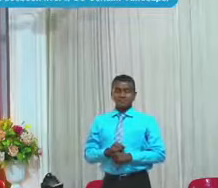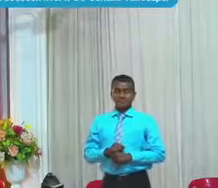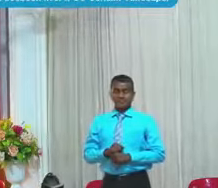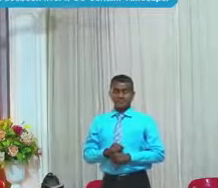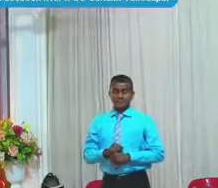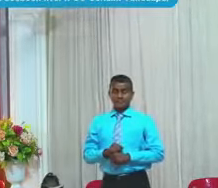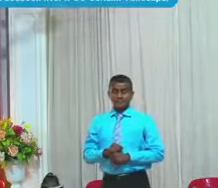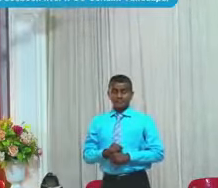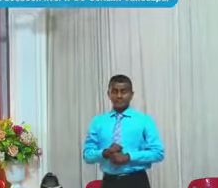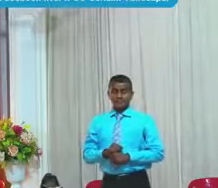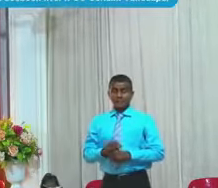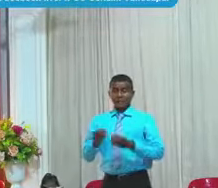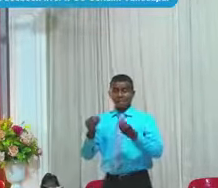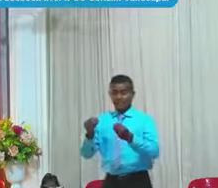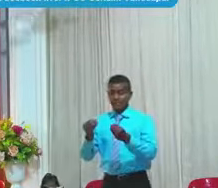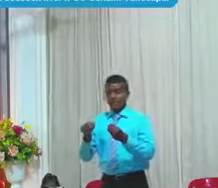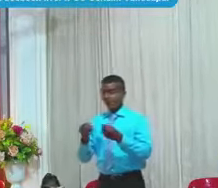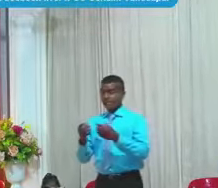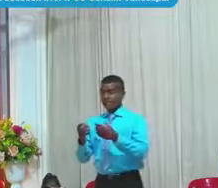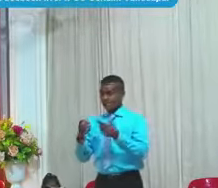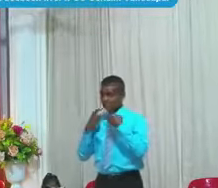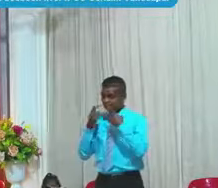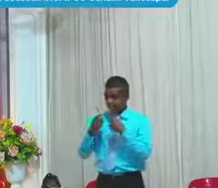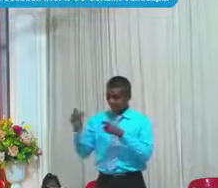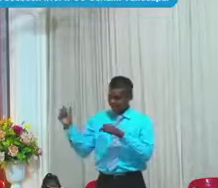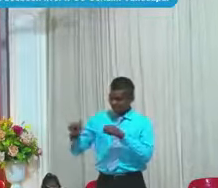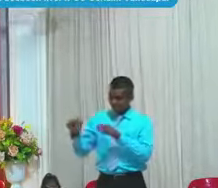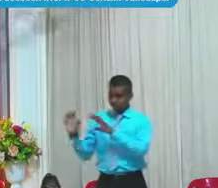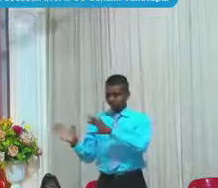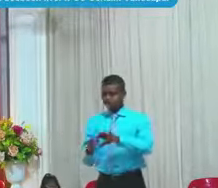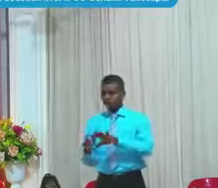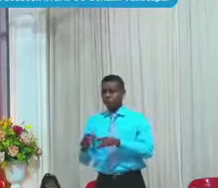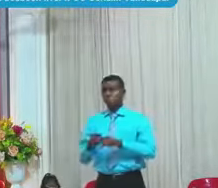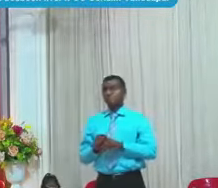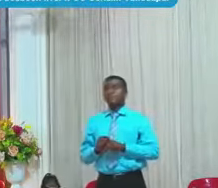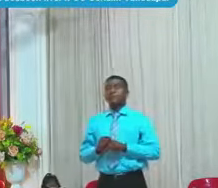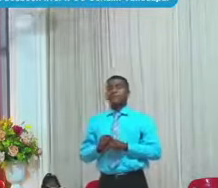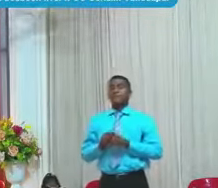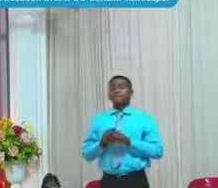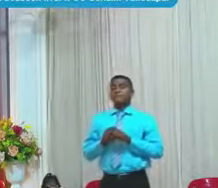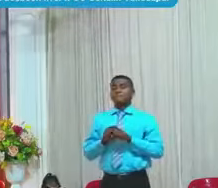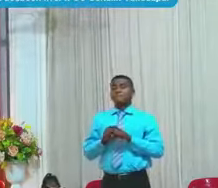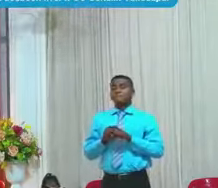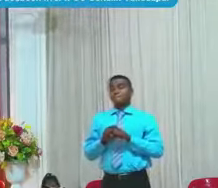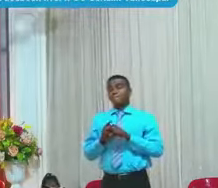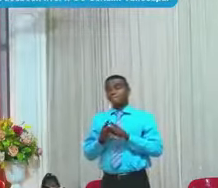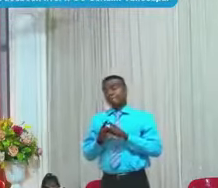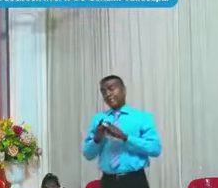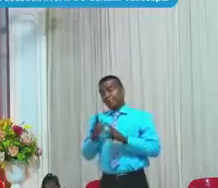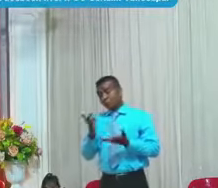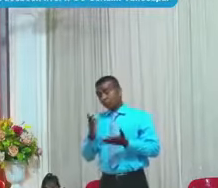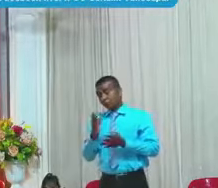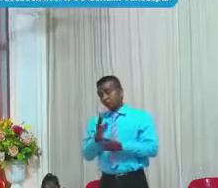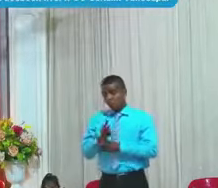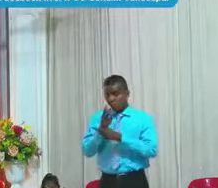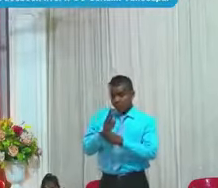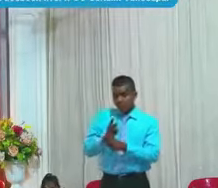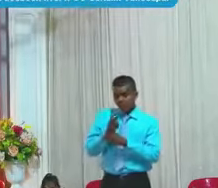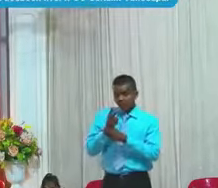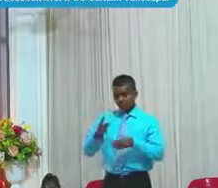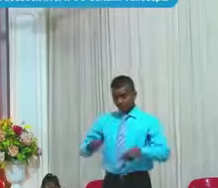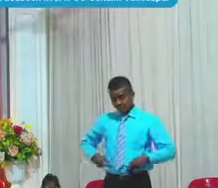su obra y para apartar del varón la soberbia De entender su alma del sepulcro y su vida De